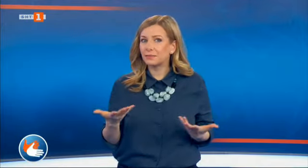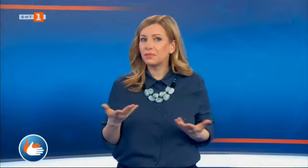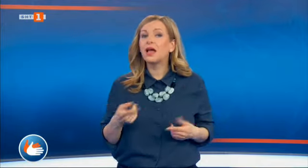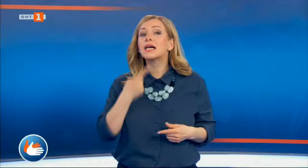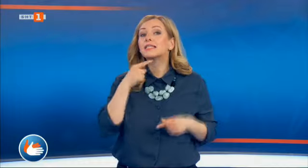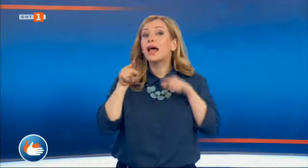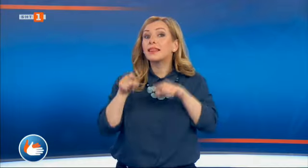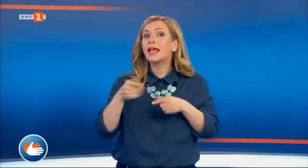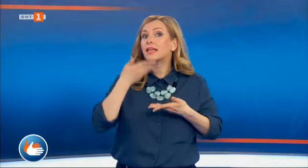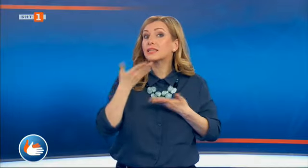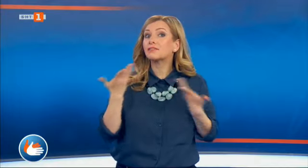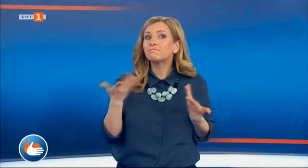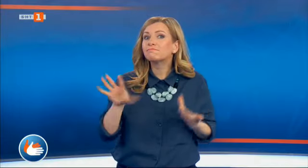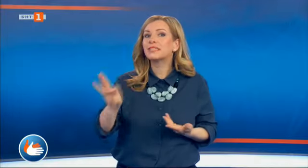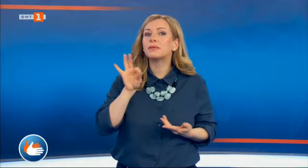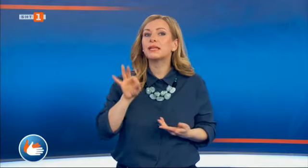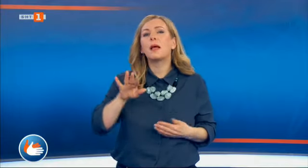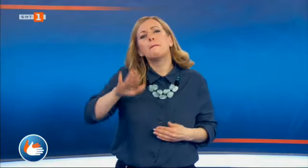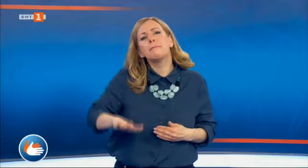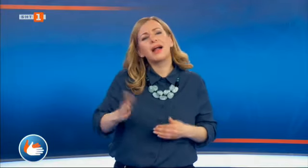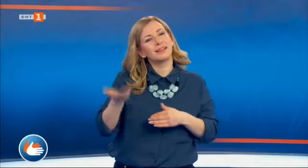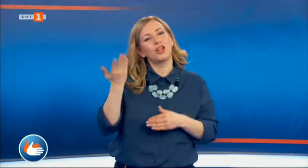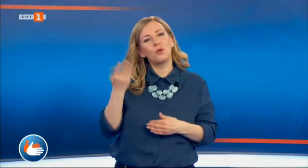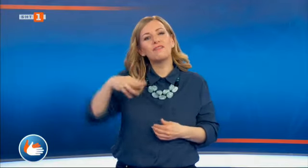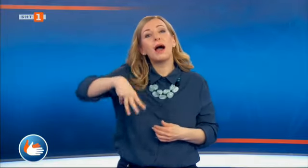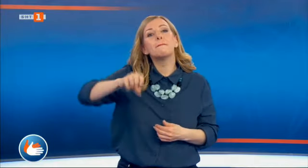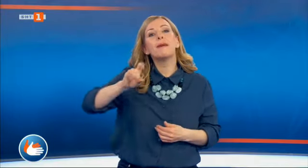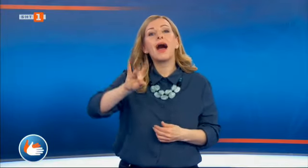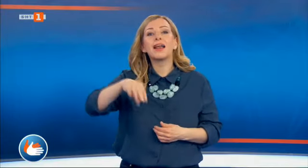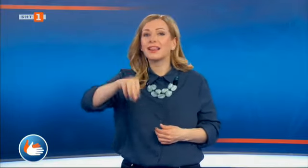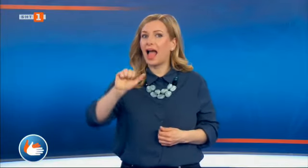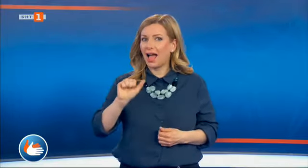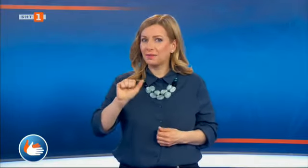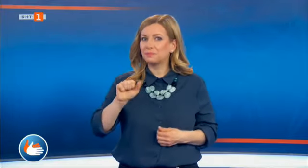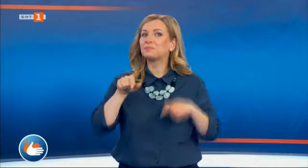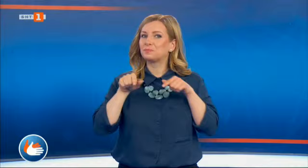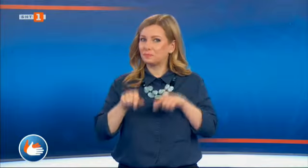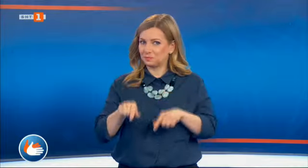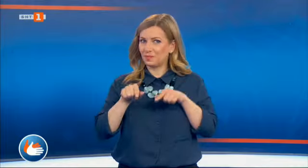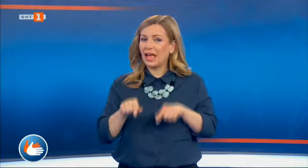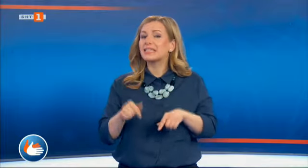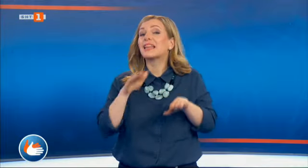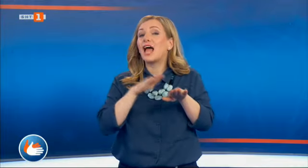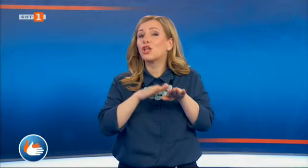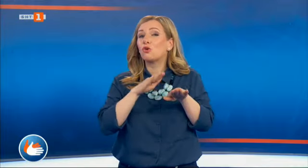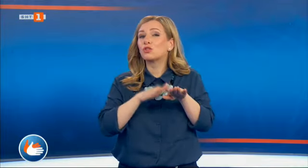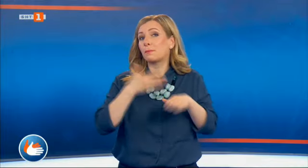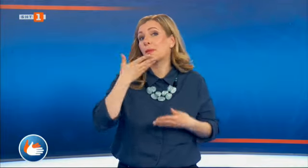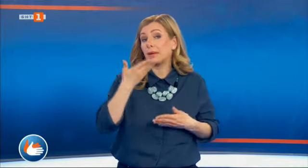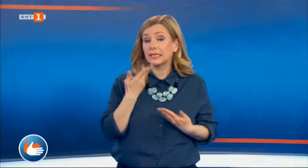разказвач колегите ни избират малката тогава Марта. За да бъде достъпна приказката за зрителите с